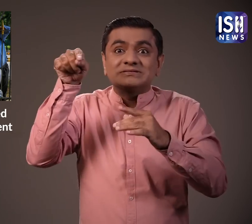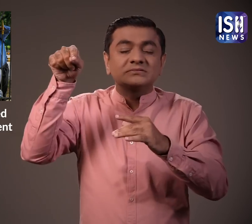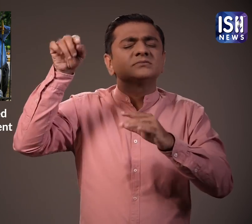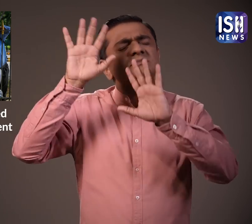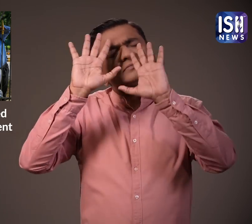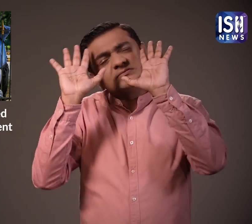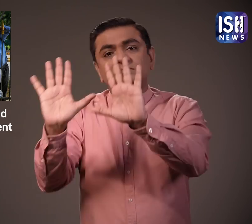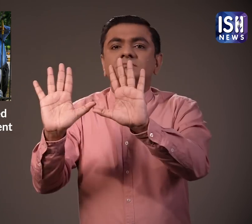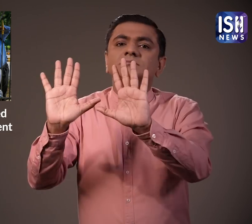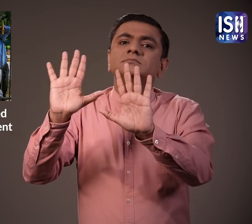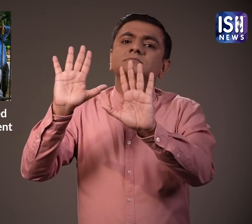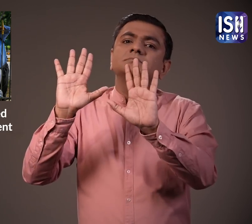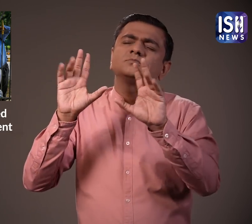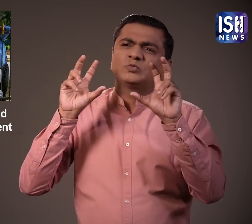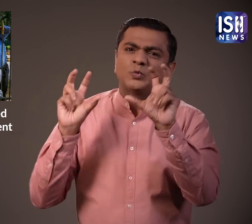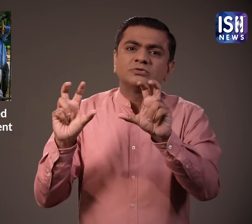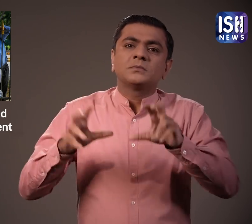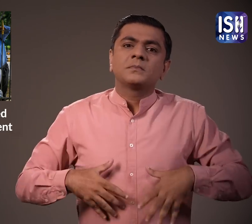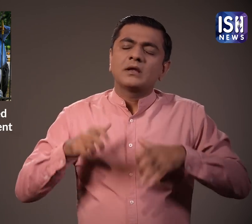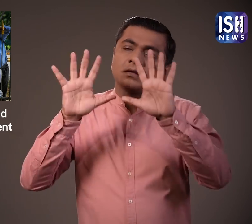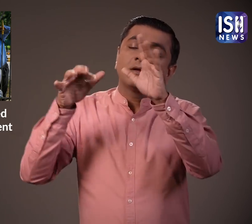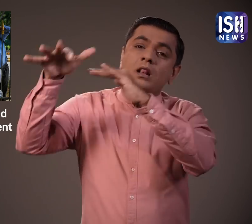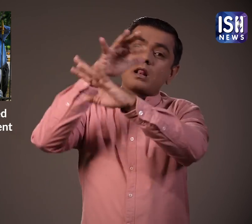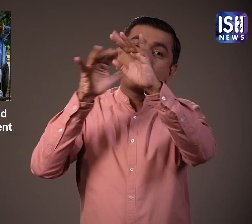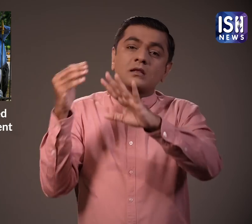अधिकारी यह सुनिश्चित करेंगे कि बंदर शहरी शेत्रों में ना भटके